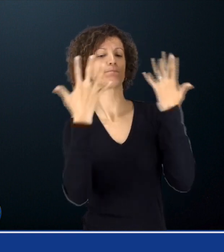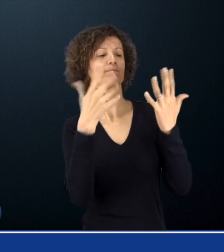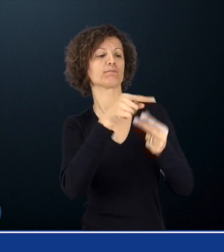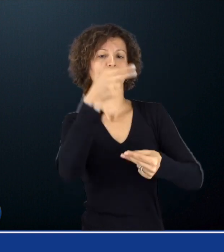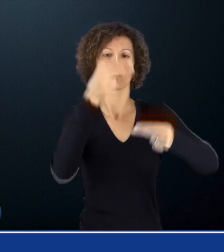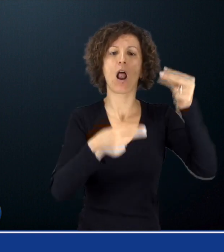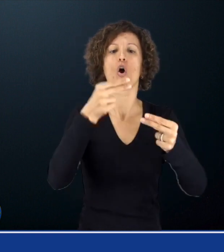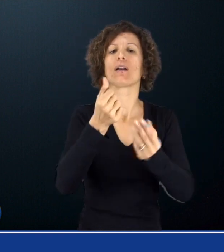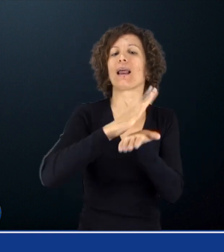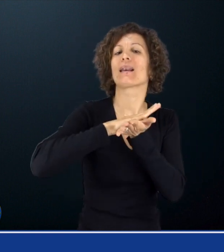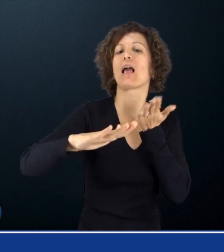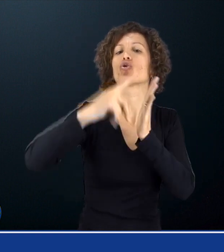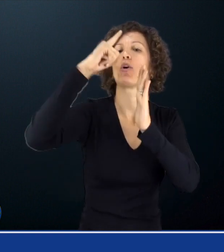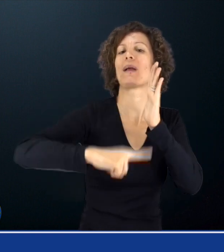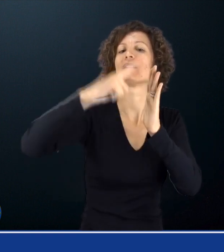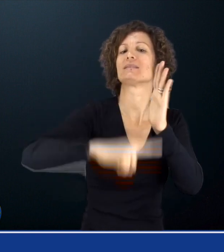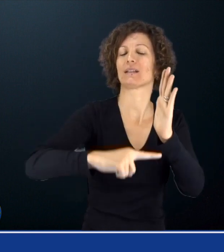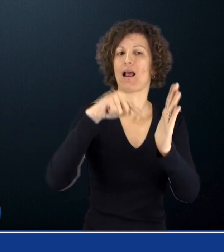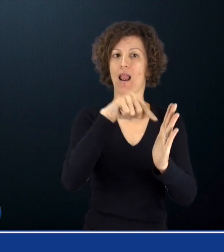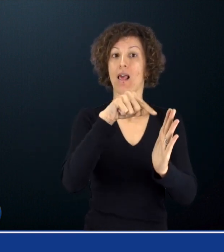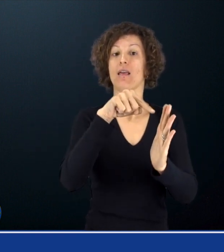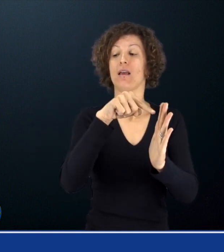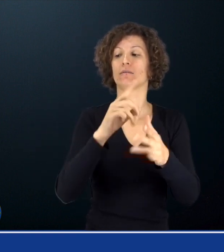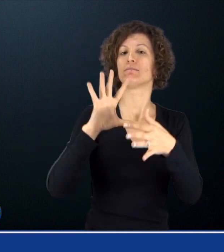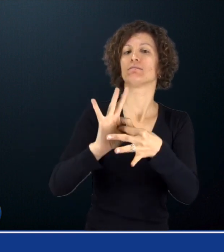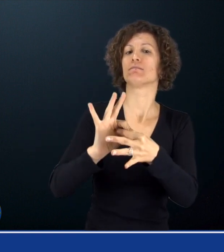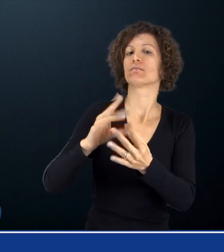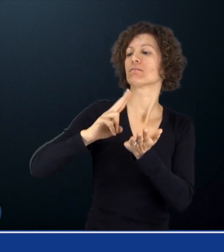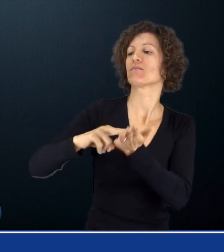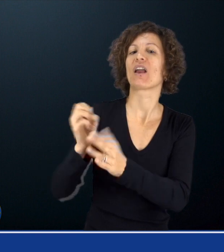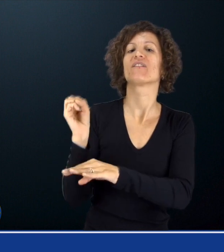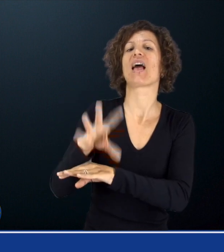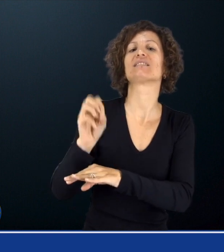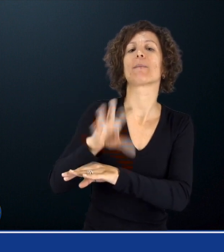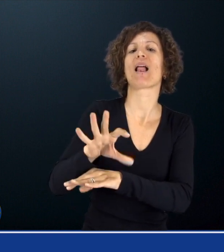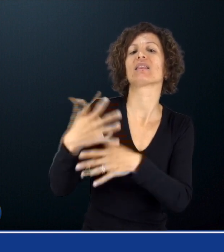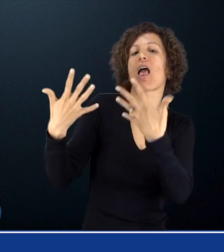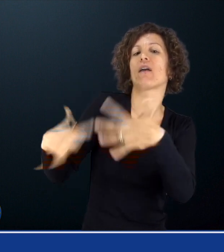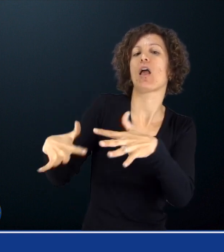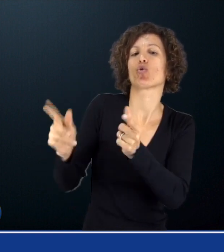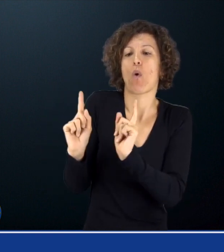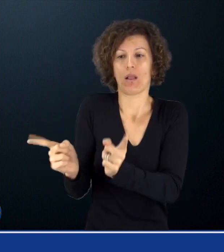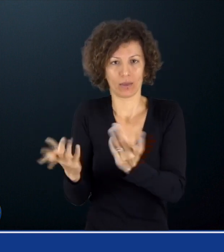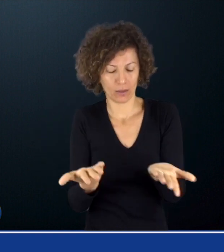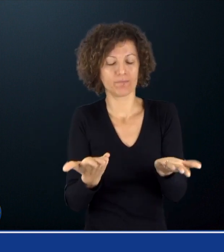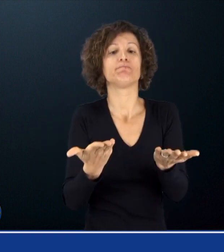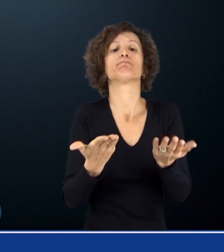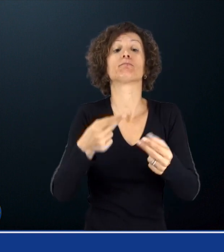Importi mensili Per calcolare il netto mensile bisogna anzitutto calcolare la rata mensile della pensione